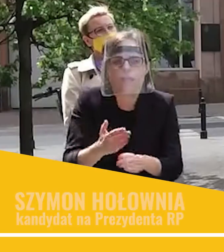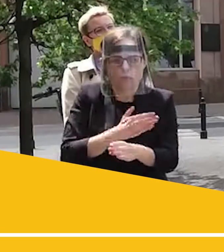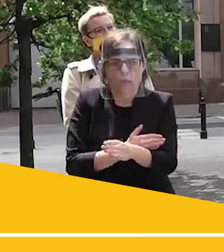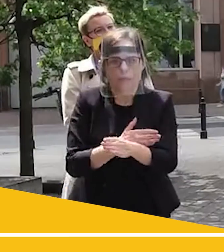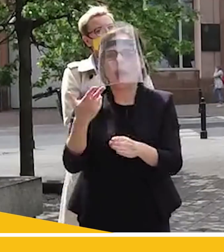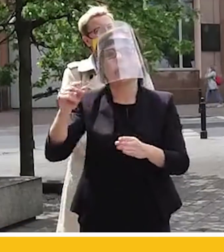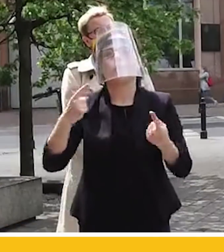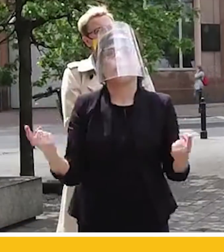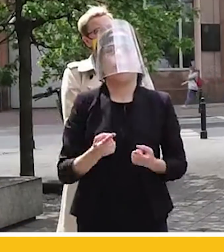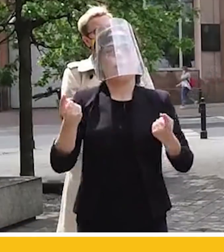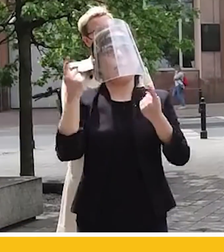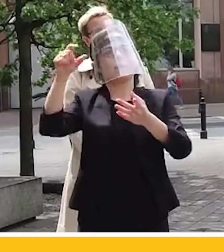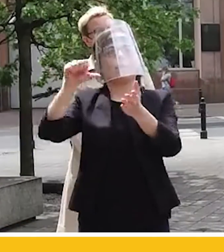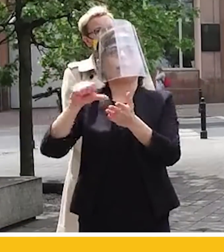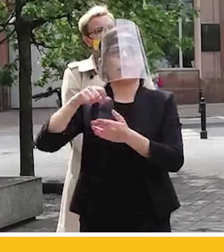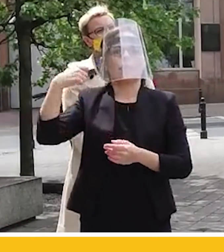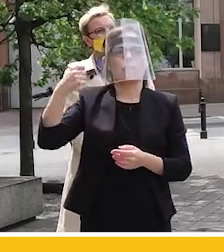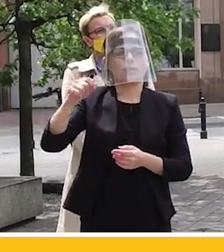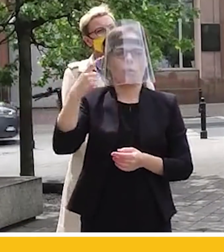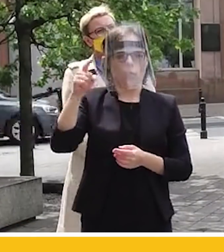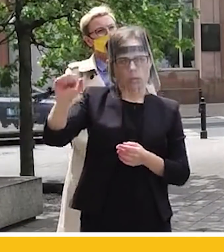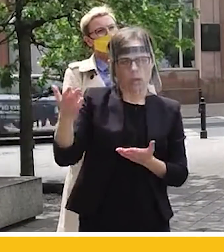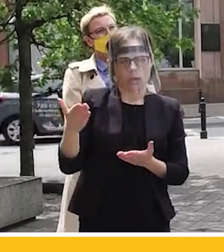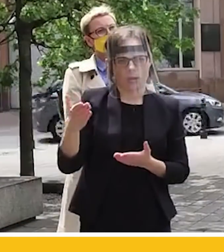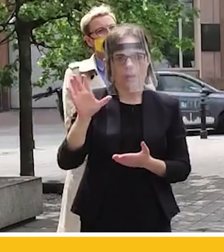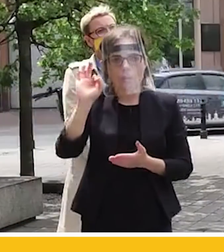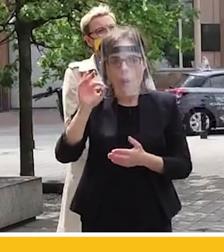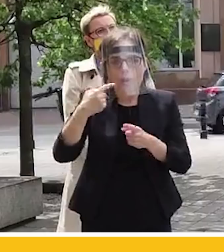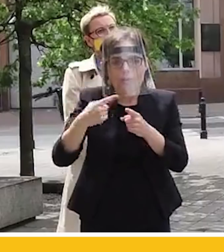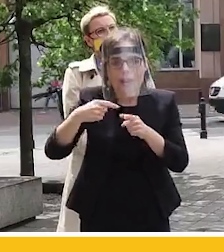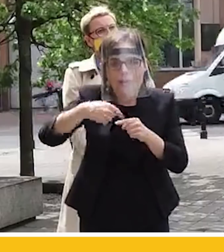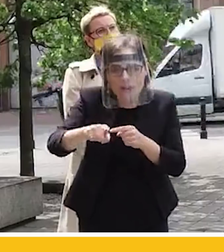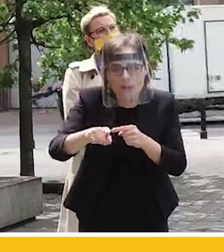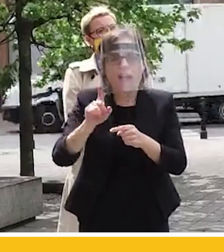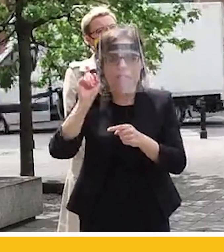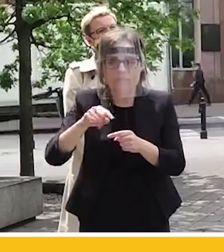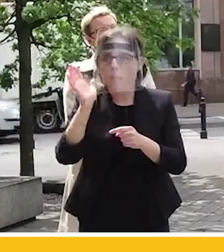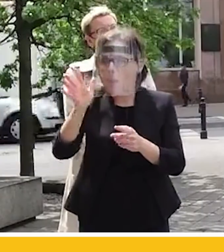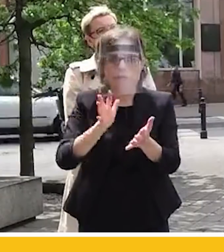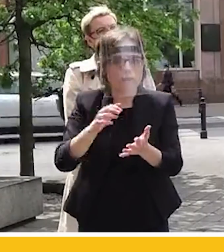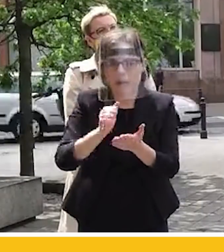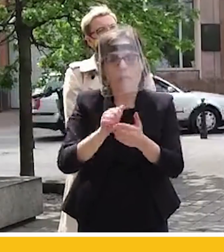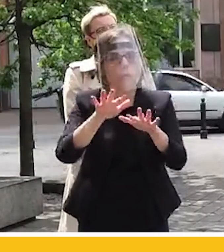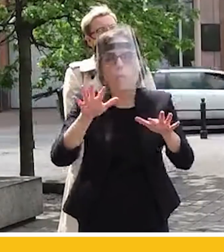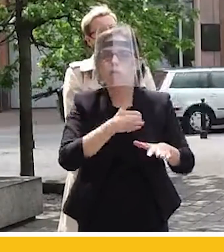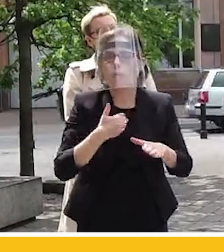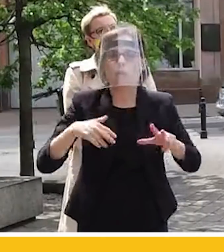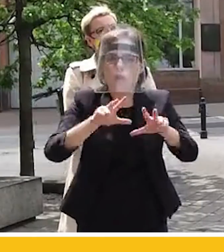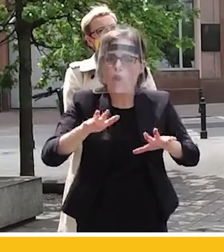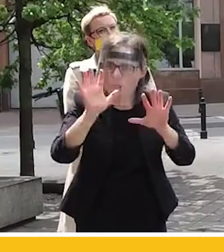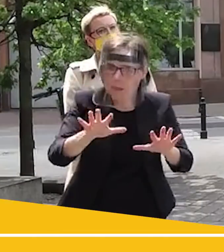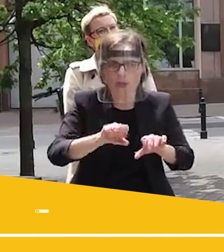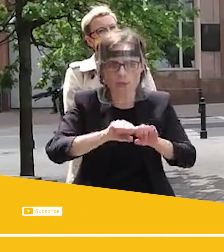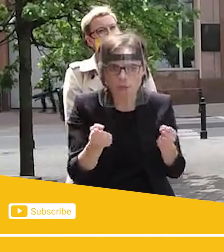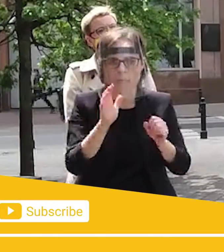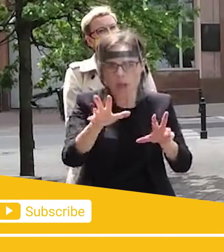kampanię wyborczą kandydatowi na prezydenta Andrzejowi Dudzie. Bo za chwilę ten dramat stanie się naprawdę udziałem wielu polskich rodzin. Co trzeba